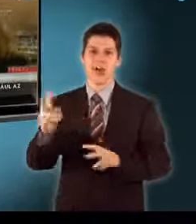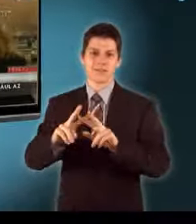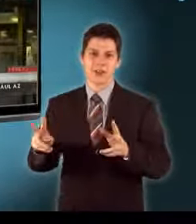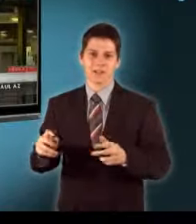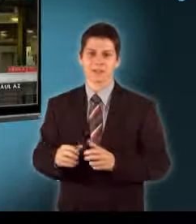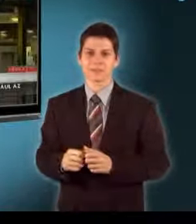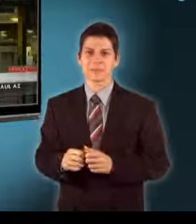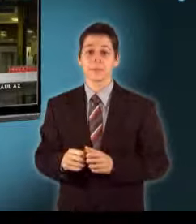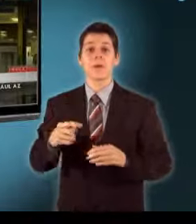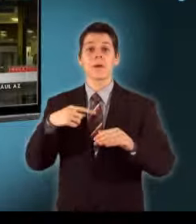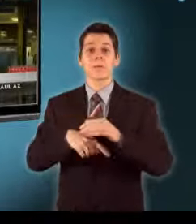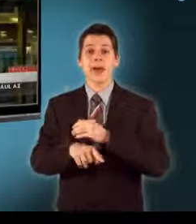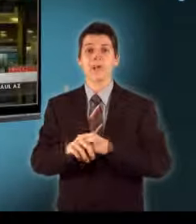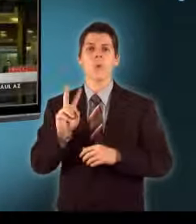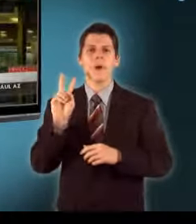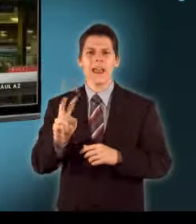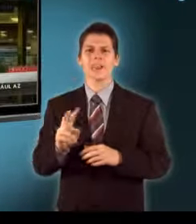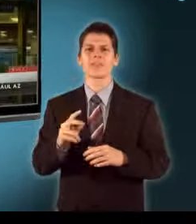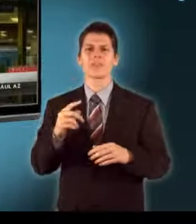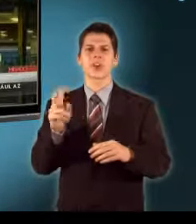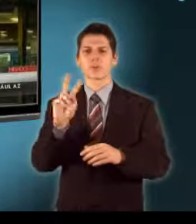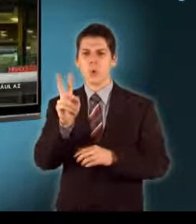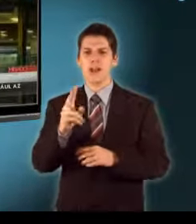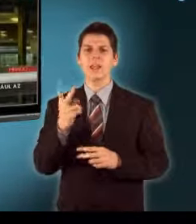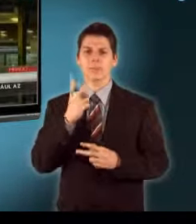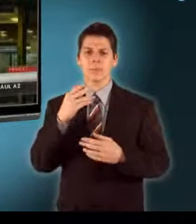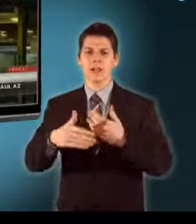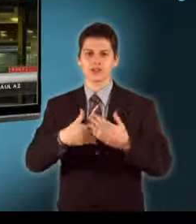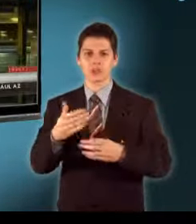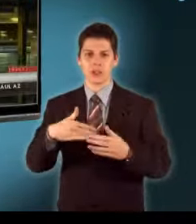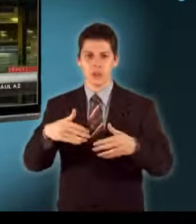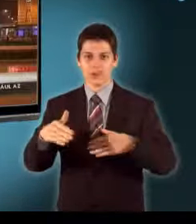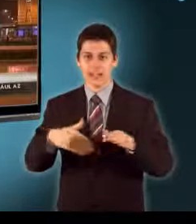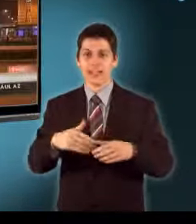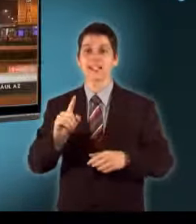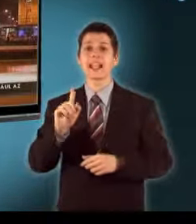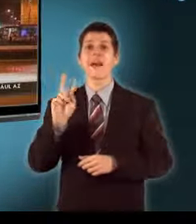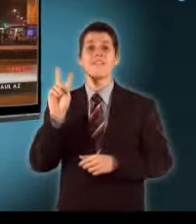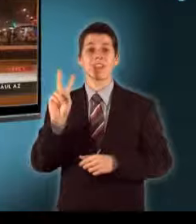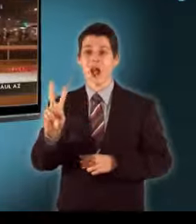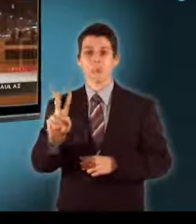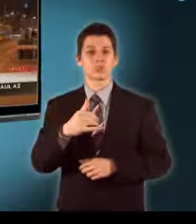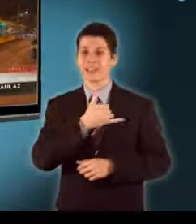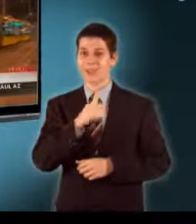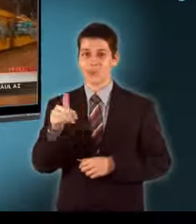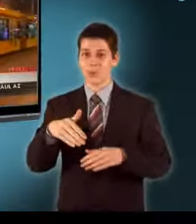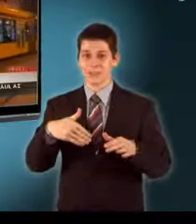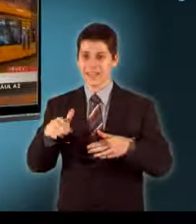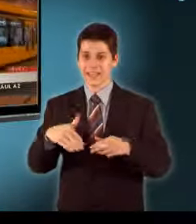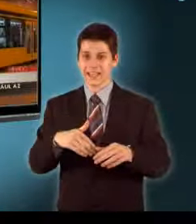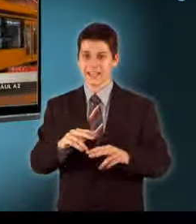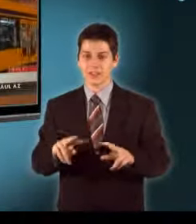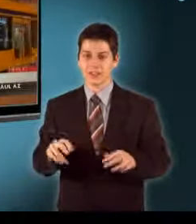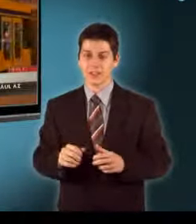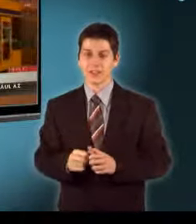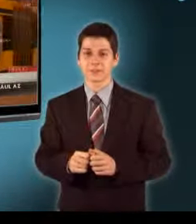várakoznak A metrók, a hívek és a trollibuszok üzemkezdettől menetrendszerint járnak A villamosok közül viszont nem mindegyik közlekedik, vagy nem